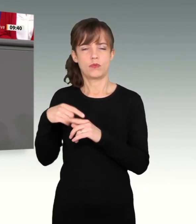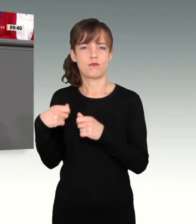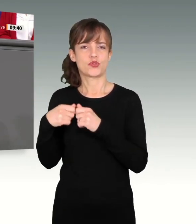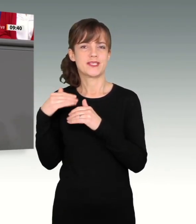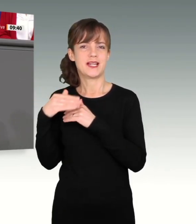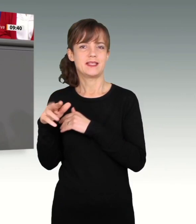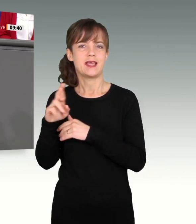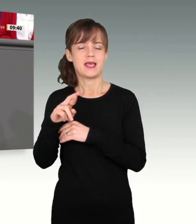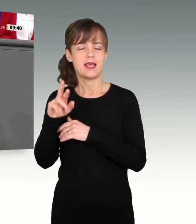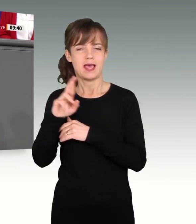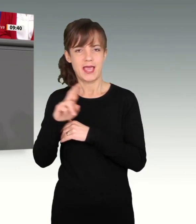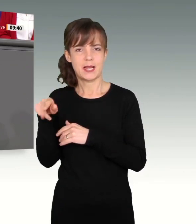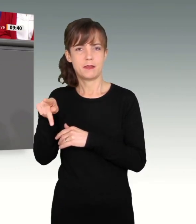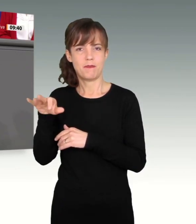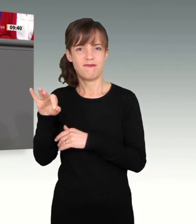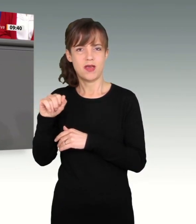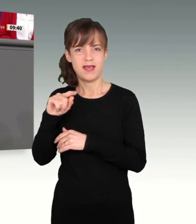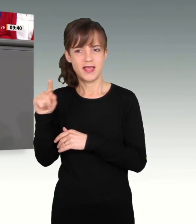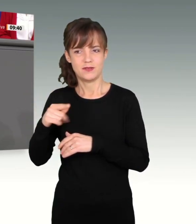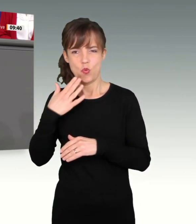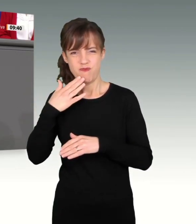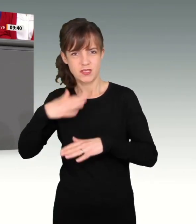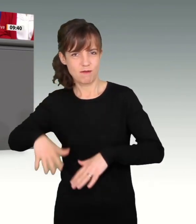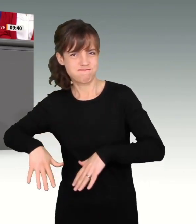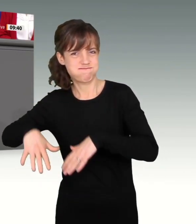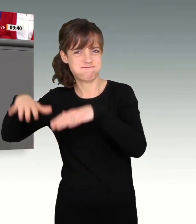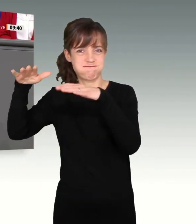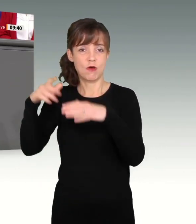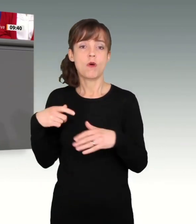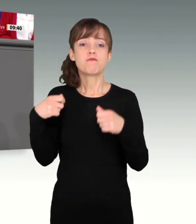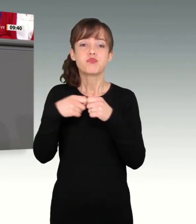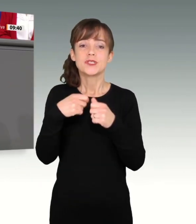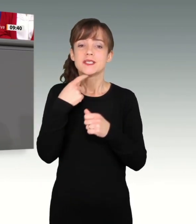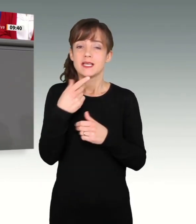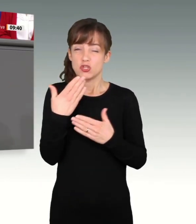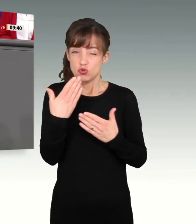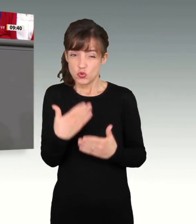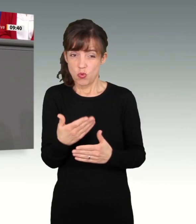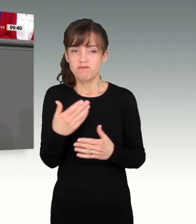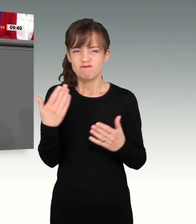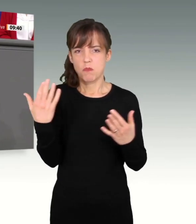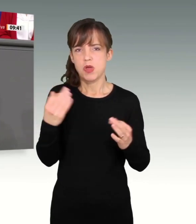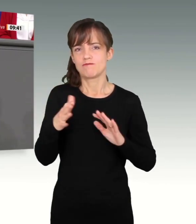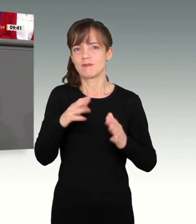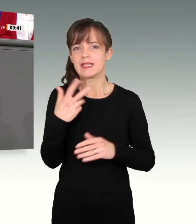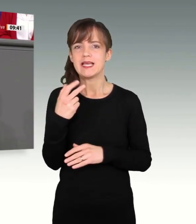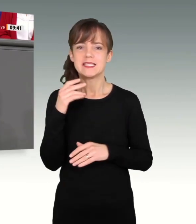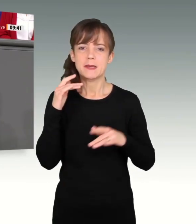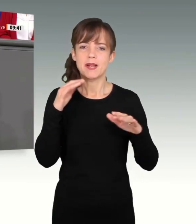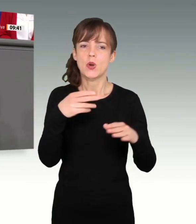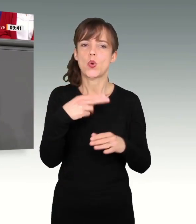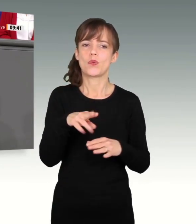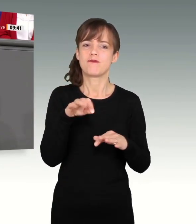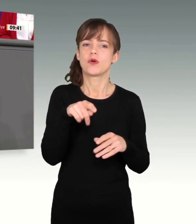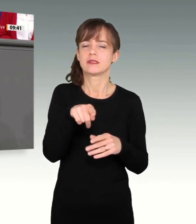die staatlichen Haushalte. Bund und Länder rechnen mit 30 Milliarden Euro, die diese Katastrophe alleine den Staat kosten wird. Und das zeigt doch,